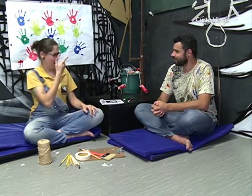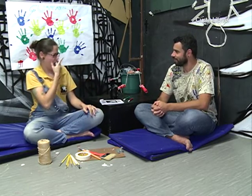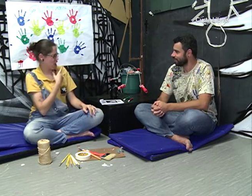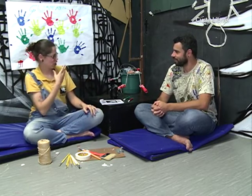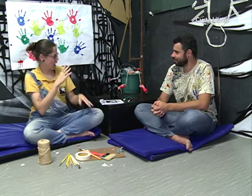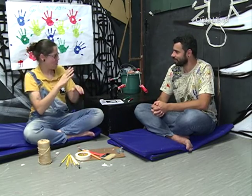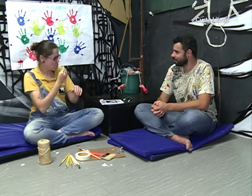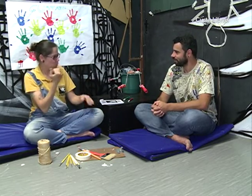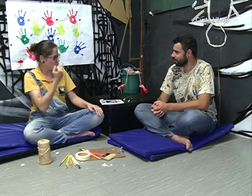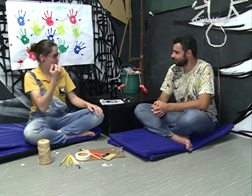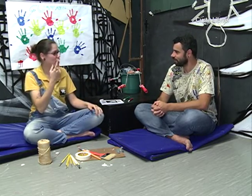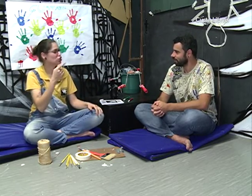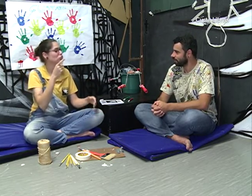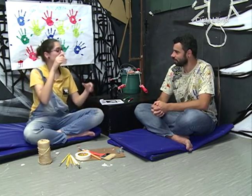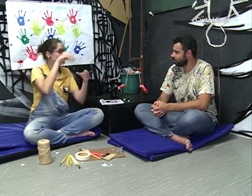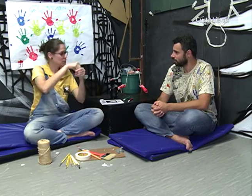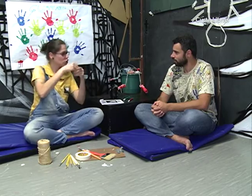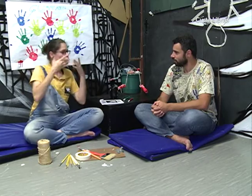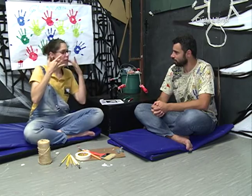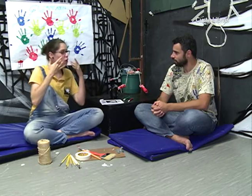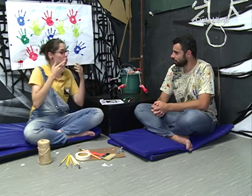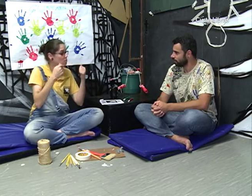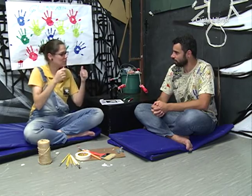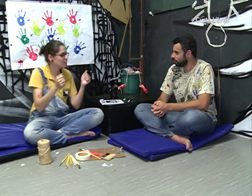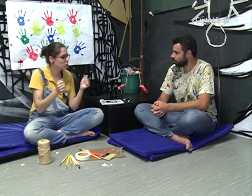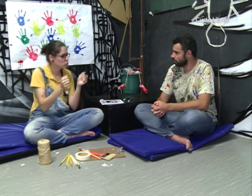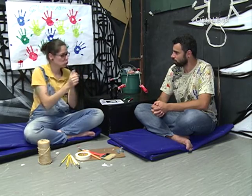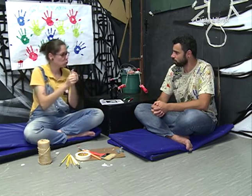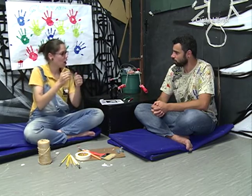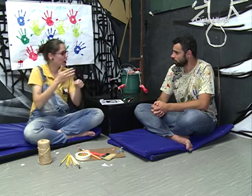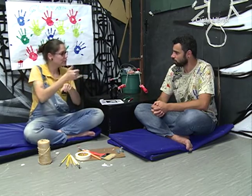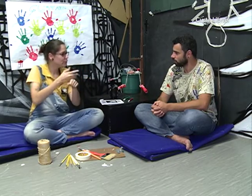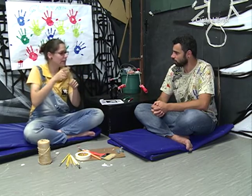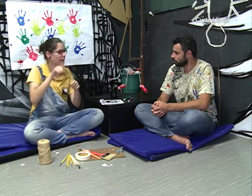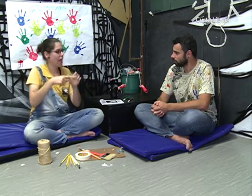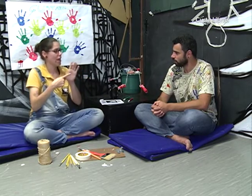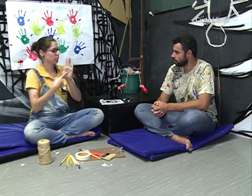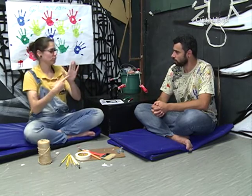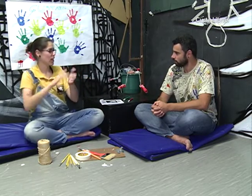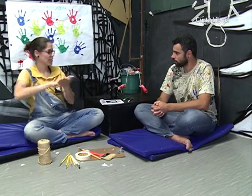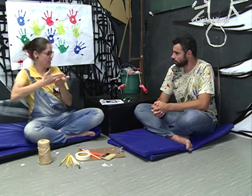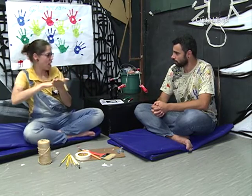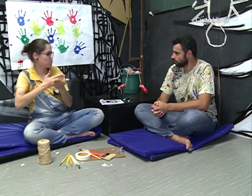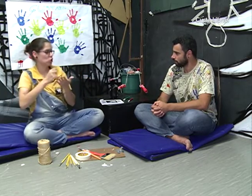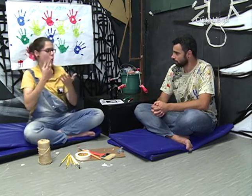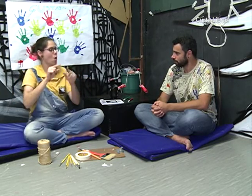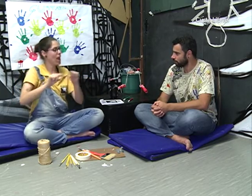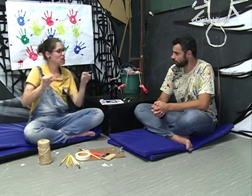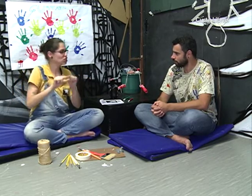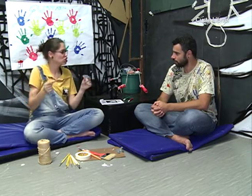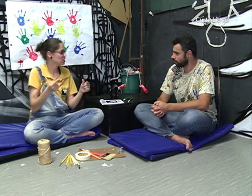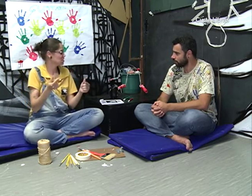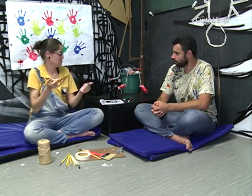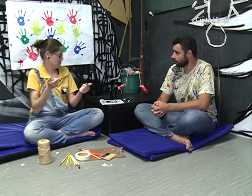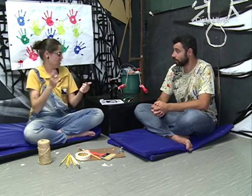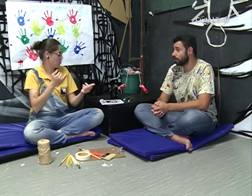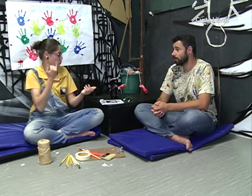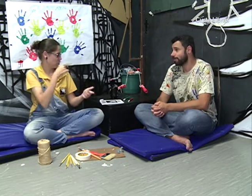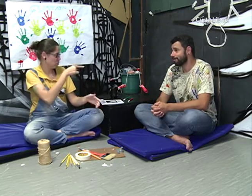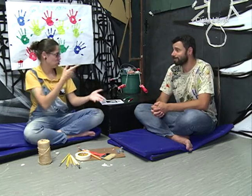acessibilidade deve acontecer com intérprete de libras? Com legenda? É importante? Vou